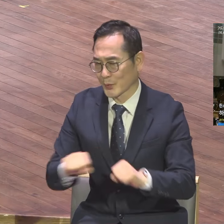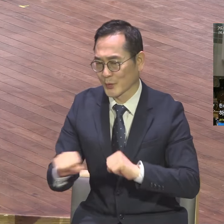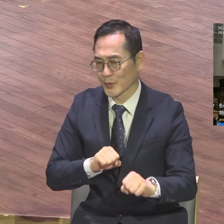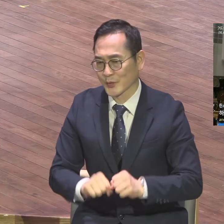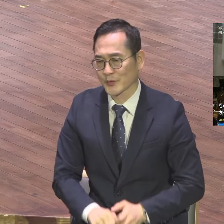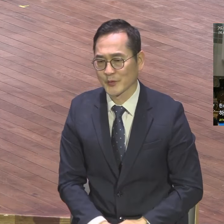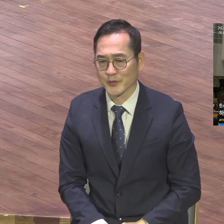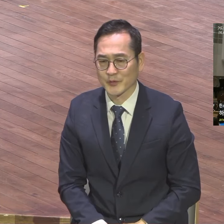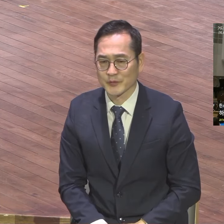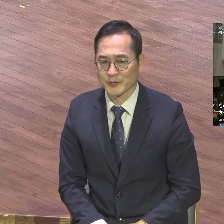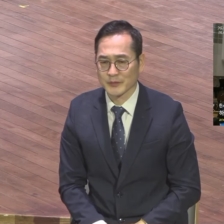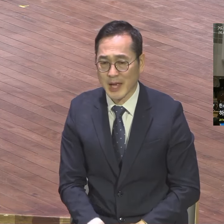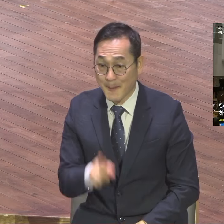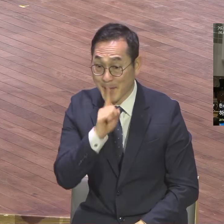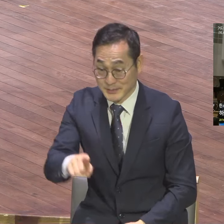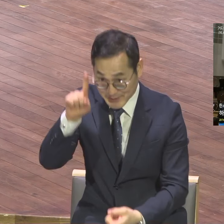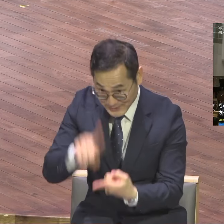실행하지 않으시랴.